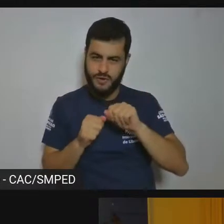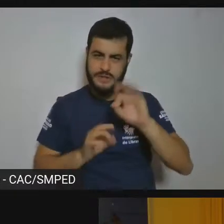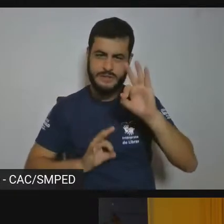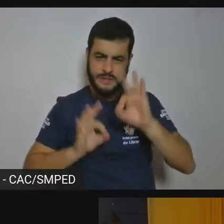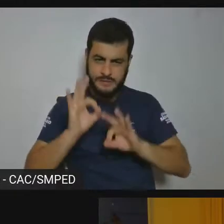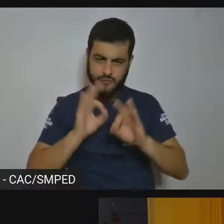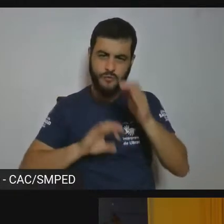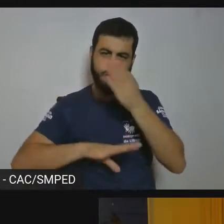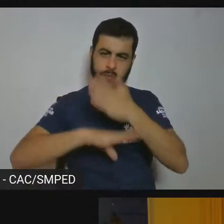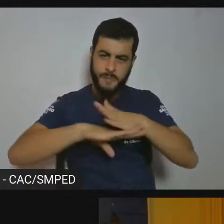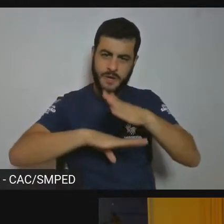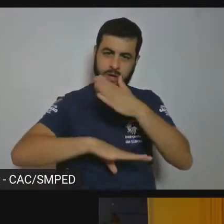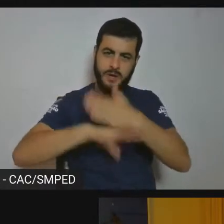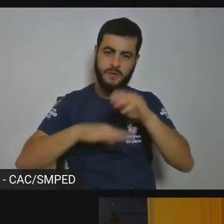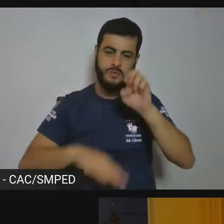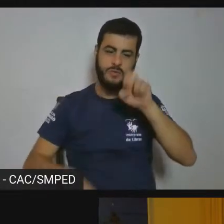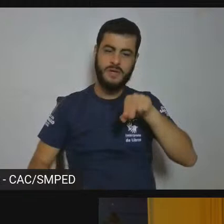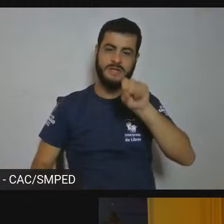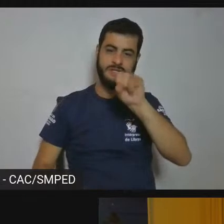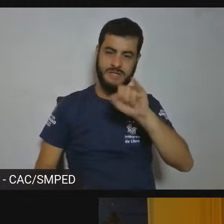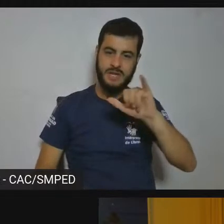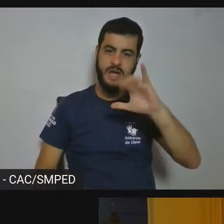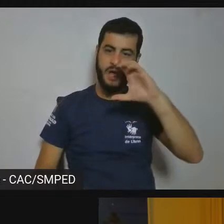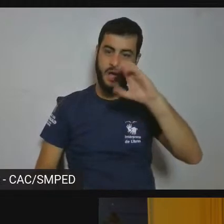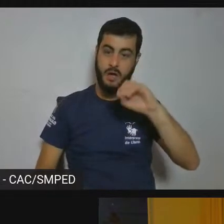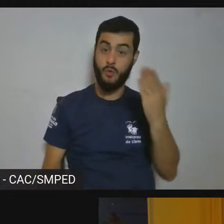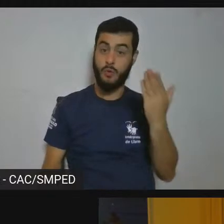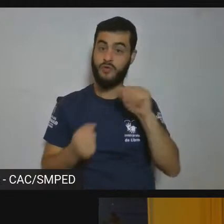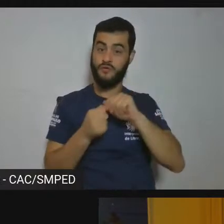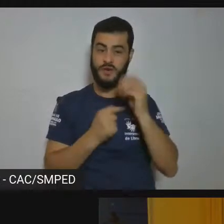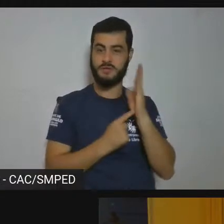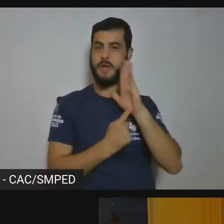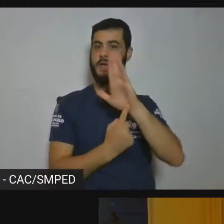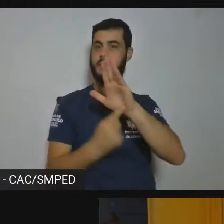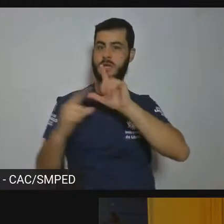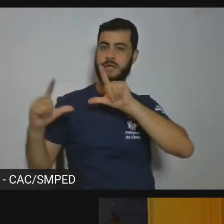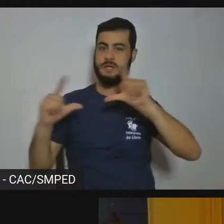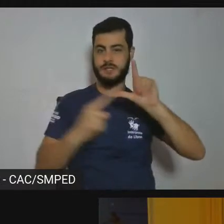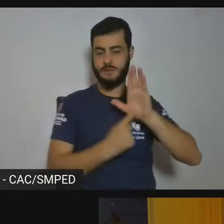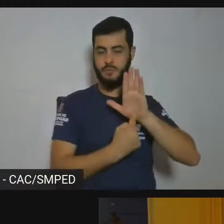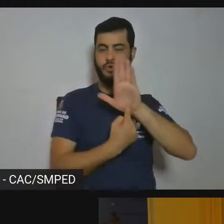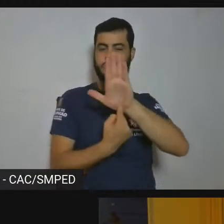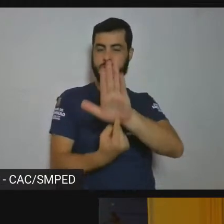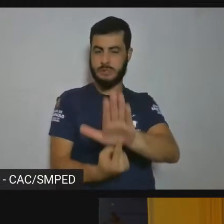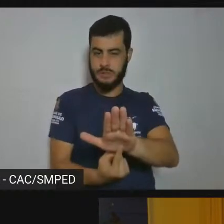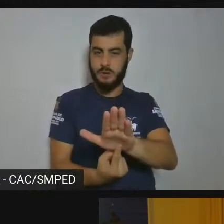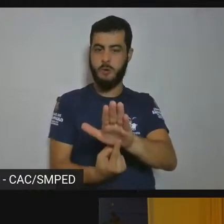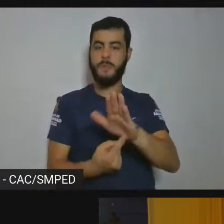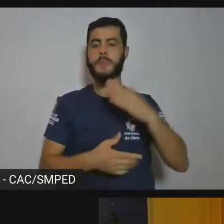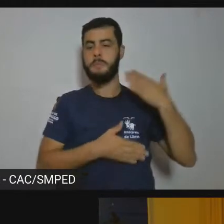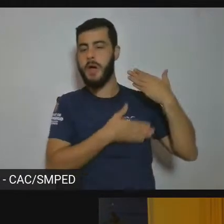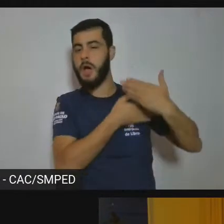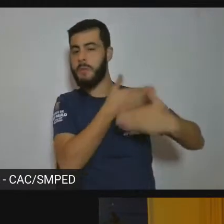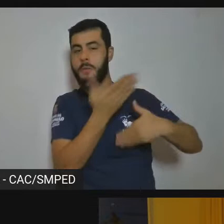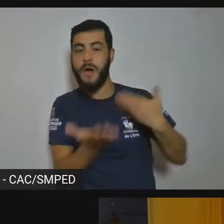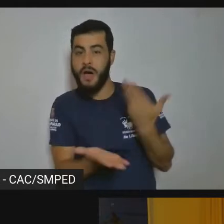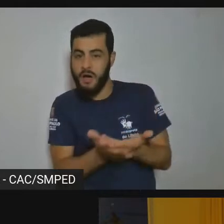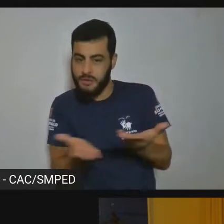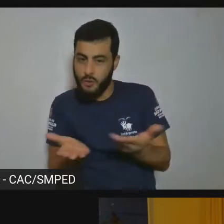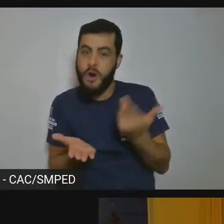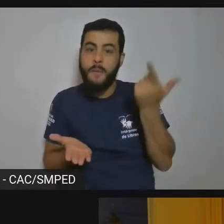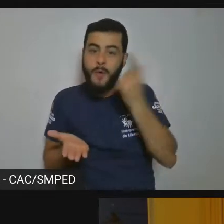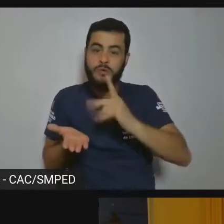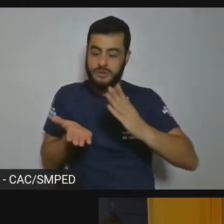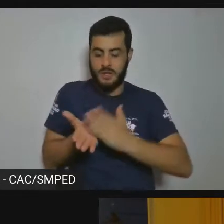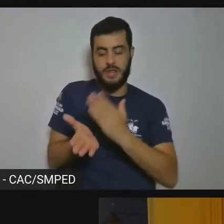na época da exposição e todo esse período até chegarmos aqui ao livro Caio então